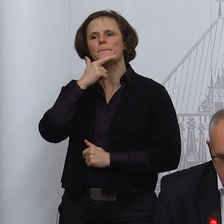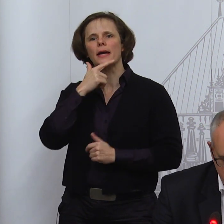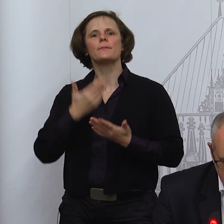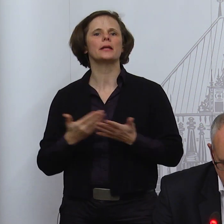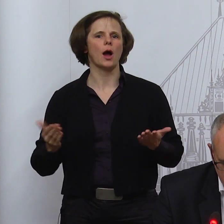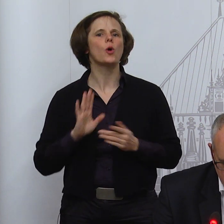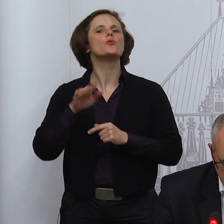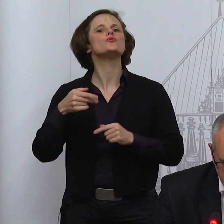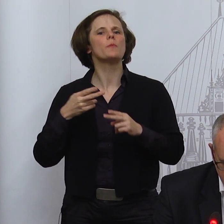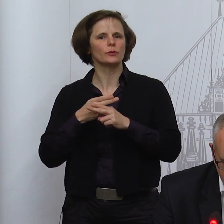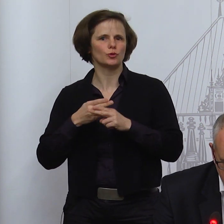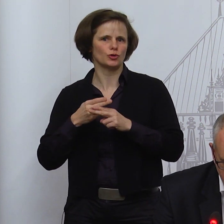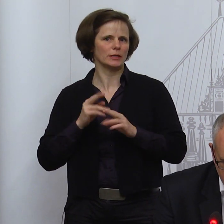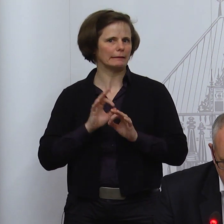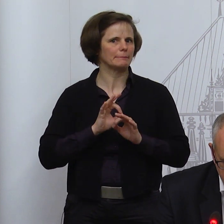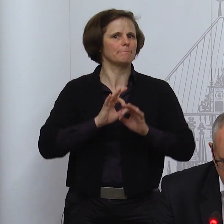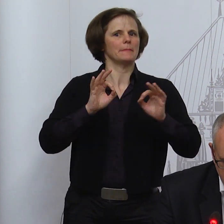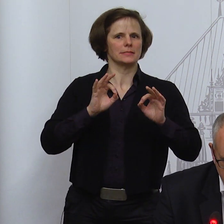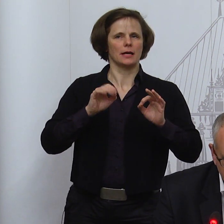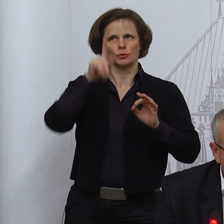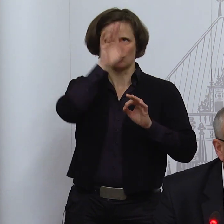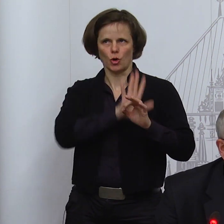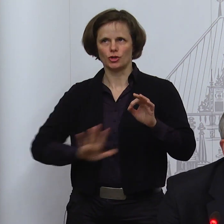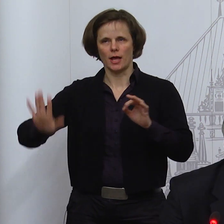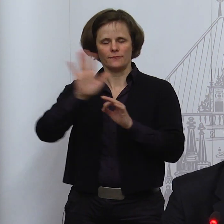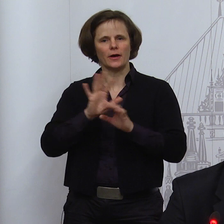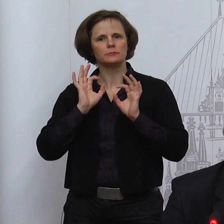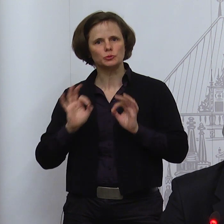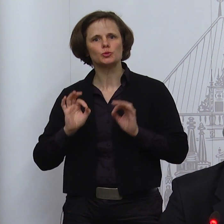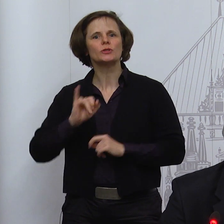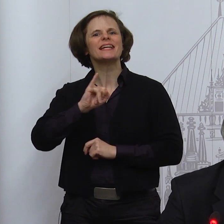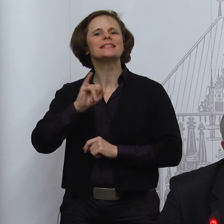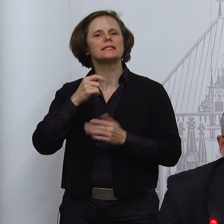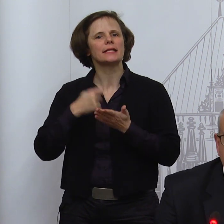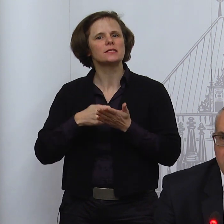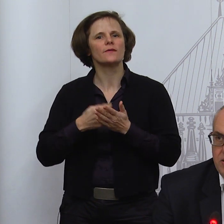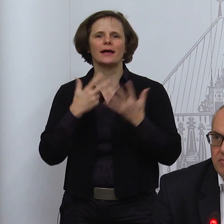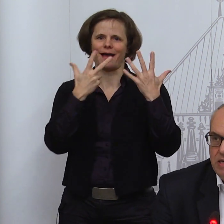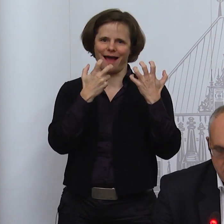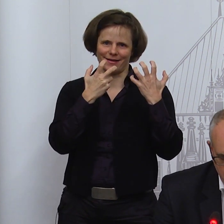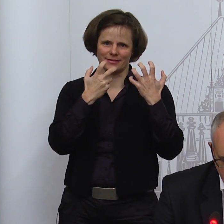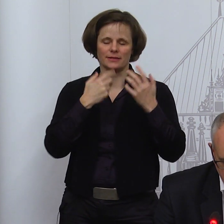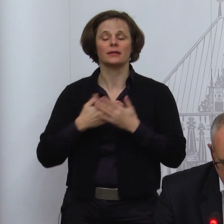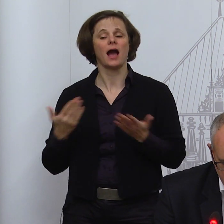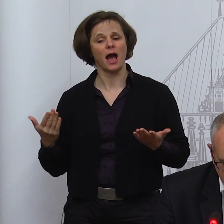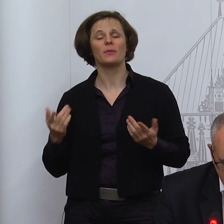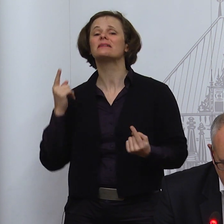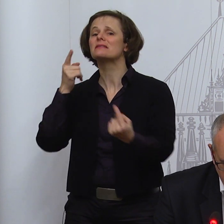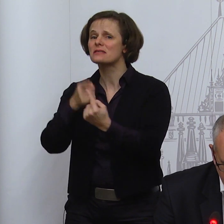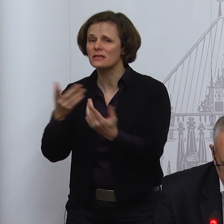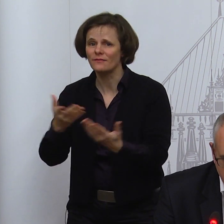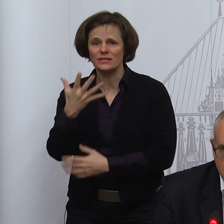mit unserer Inzidenz von 80, allerdings auch immer noch weit von der Zielmarke 50